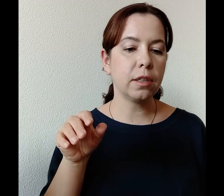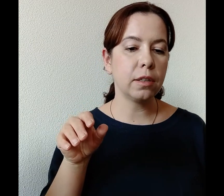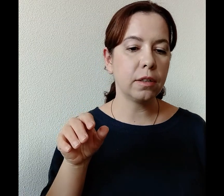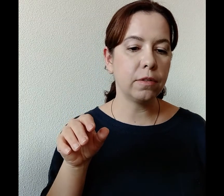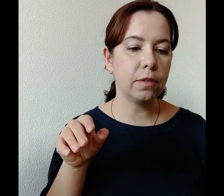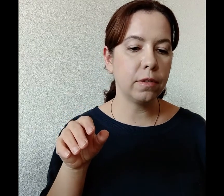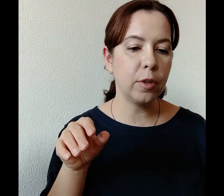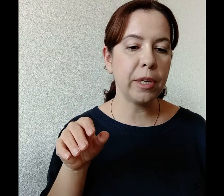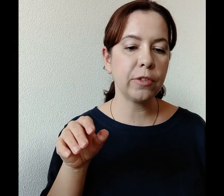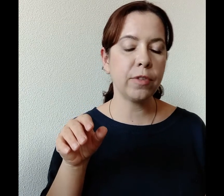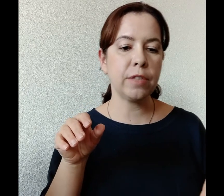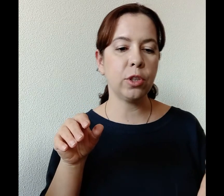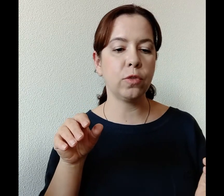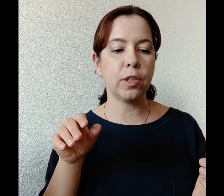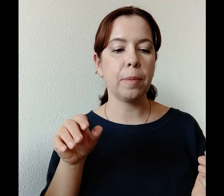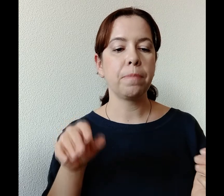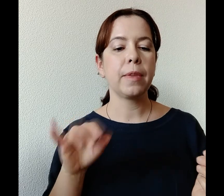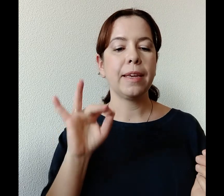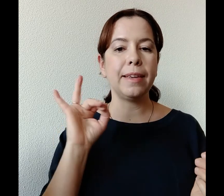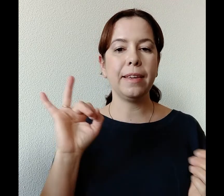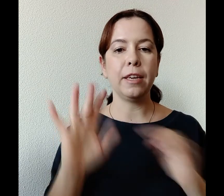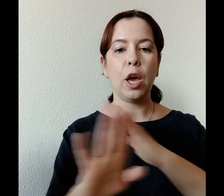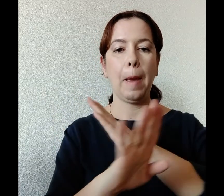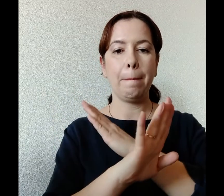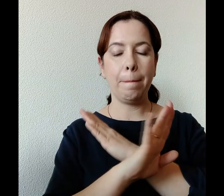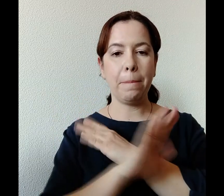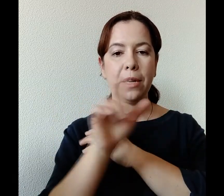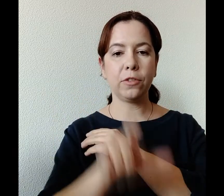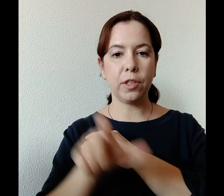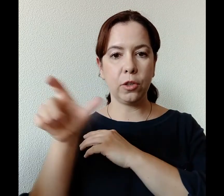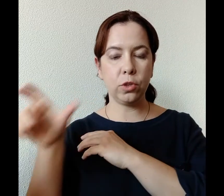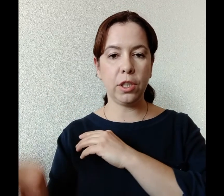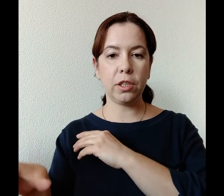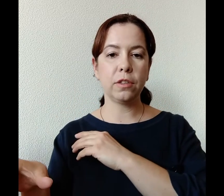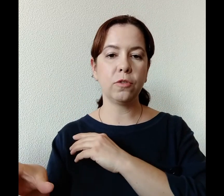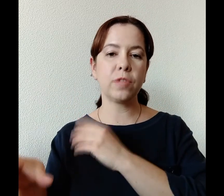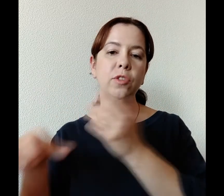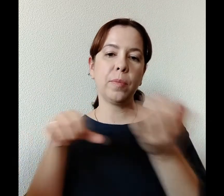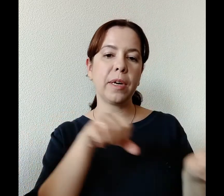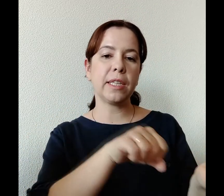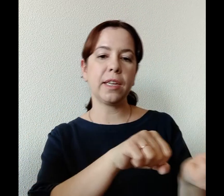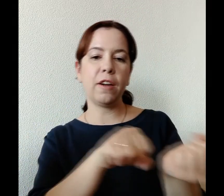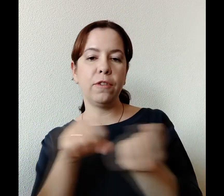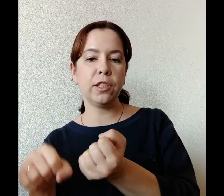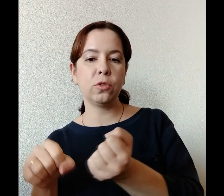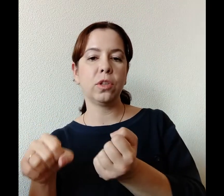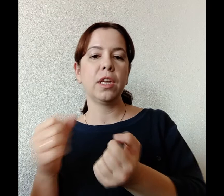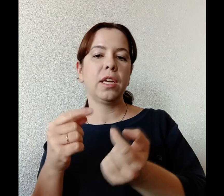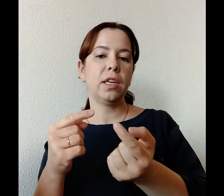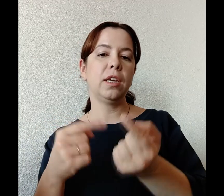«И мертвый воздвинул и мертвых людей». «Воздвинул» я бы показала, как вытянул и